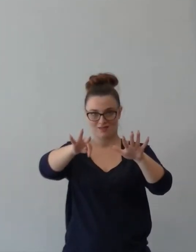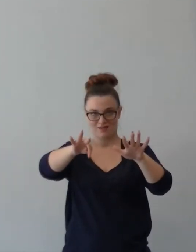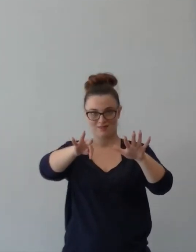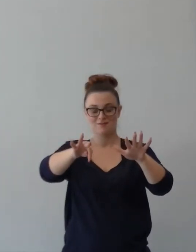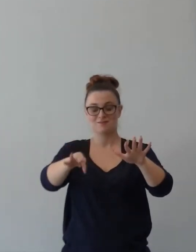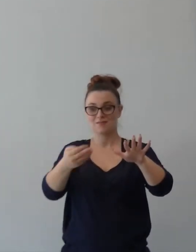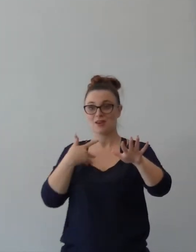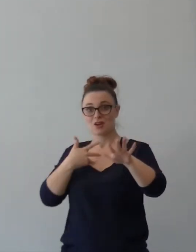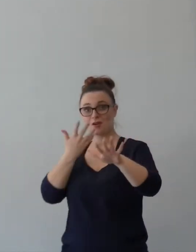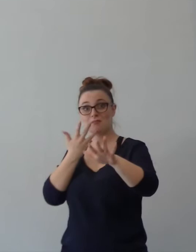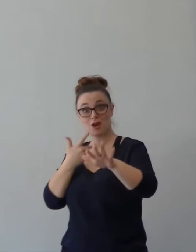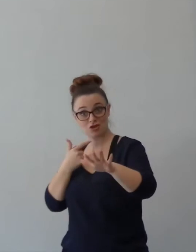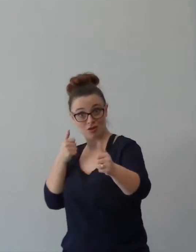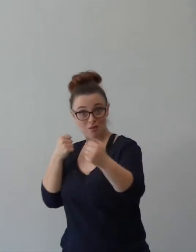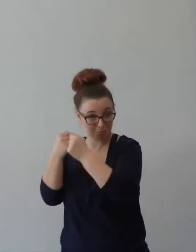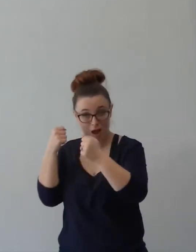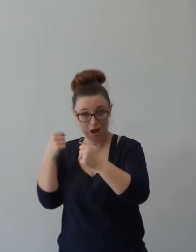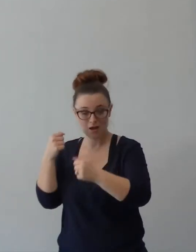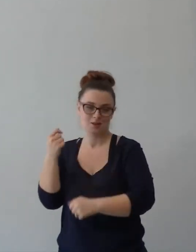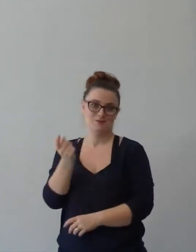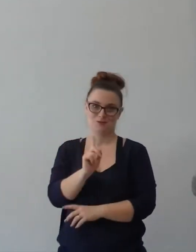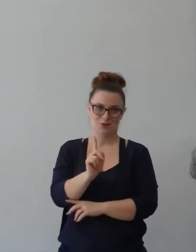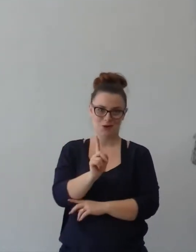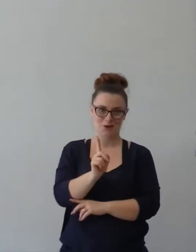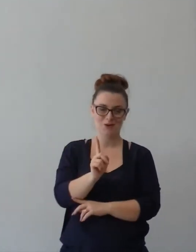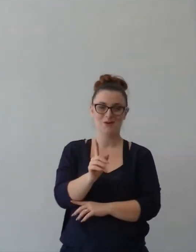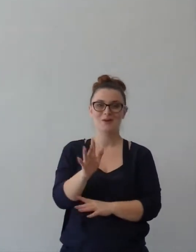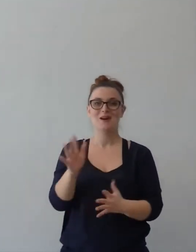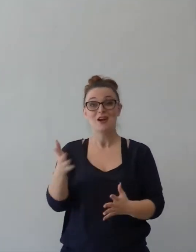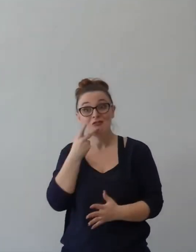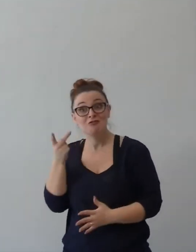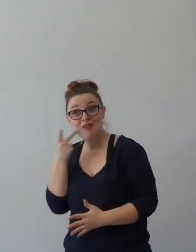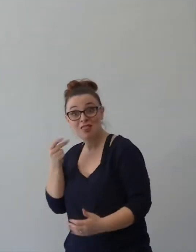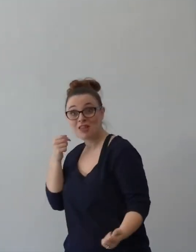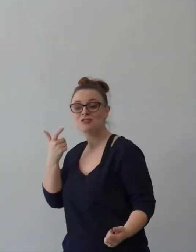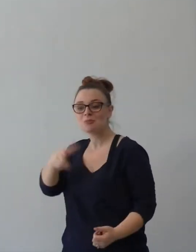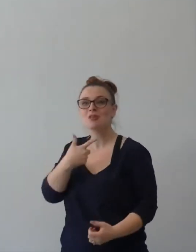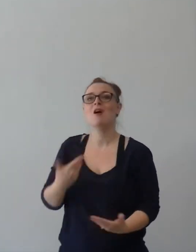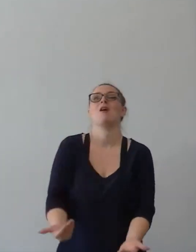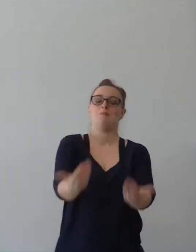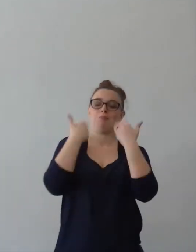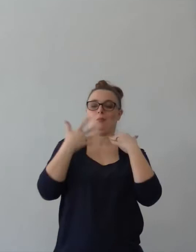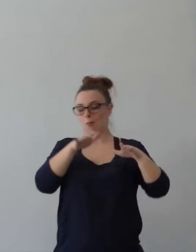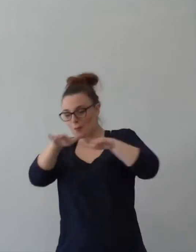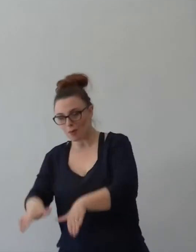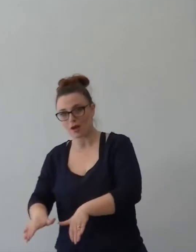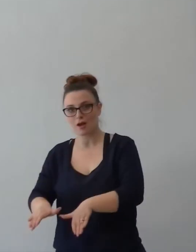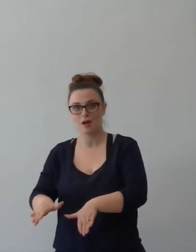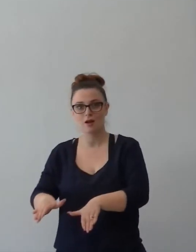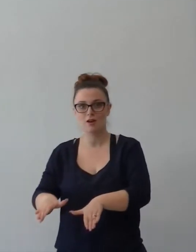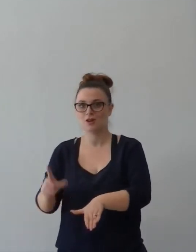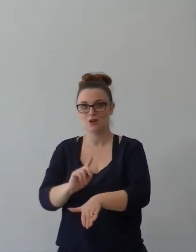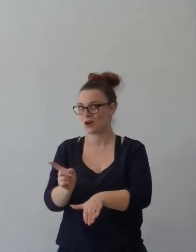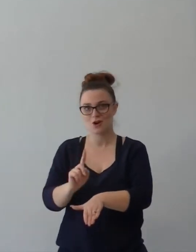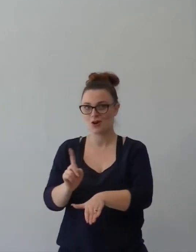No! C'era felice, ero felice di essere flaccato e buttato per terra? No! Provavo dolore quando